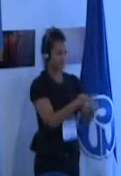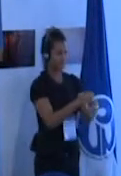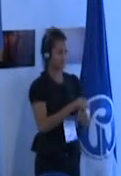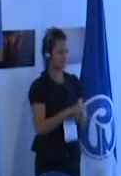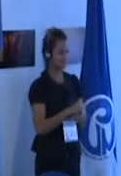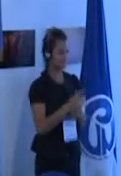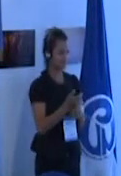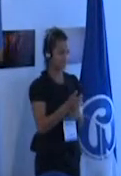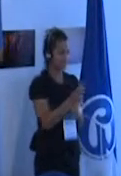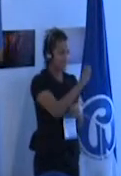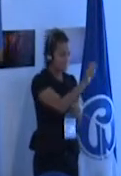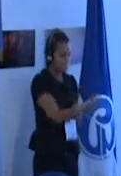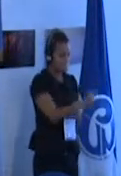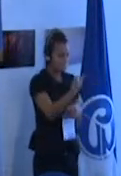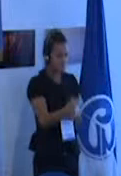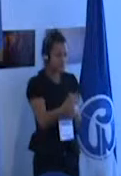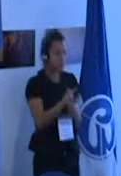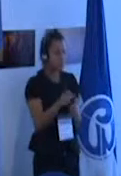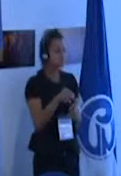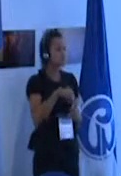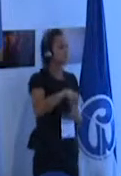lugar de las personas en la escuela